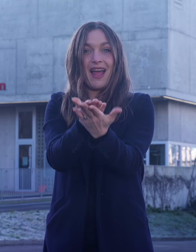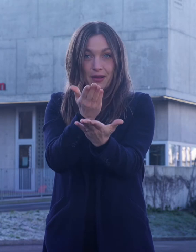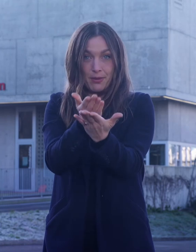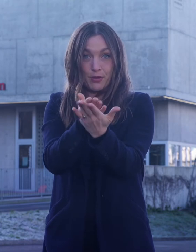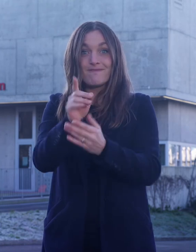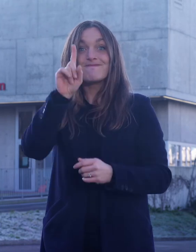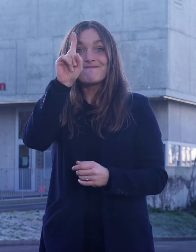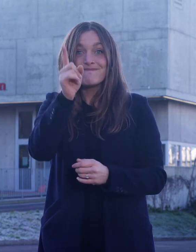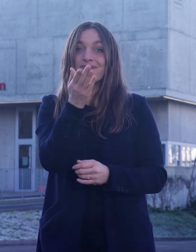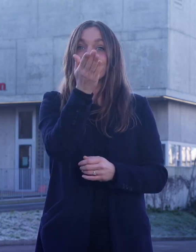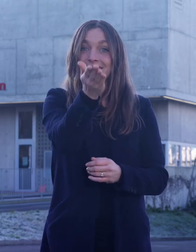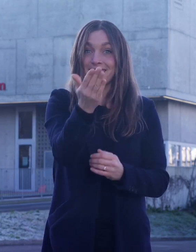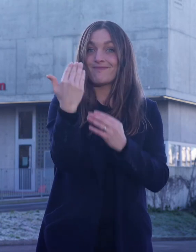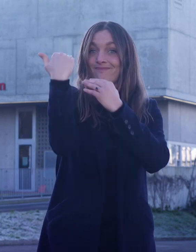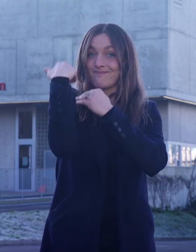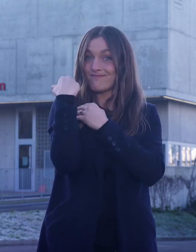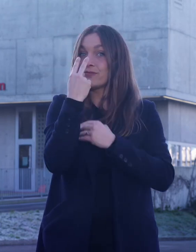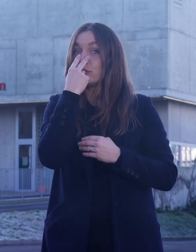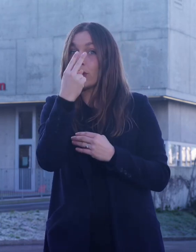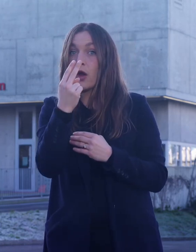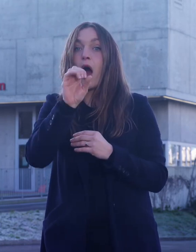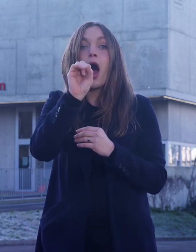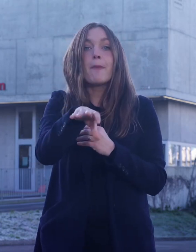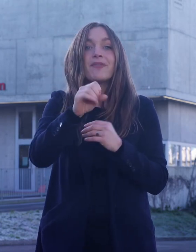Haben Sie Fragen dazu? Dann melden Sie sich bitte bei uns.